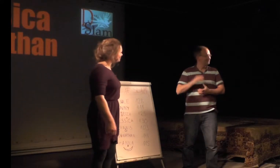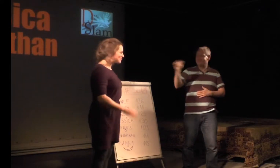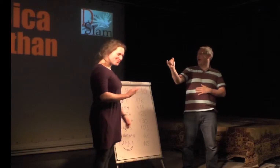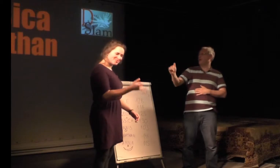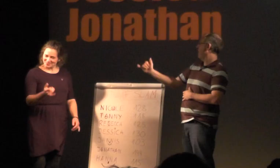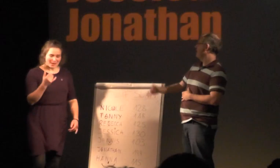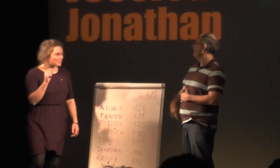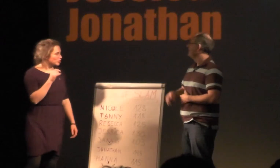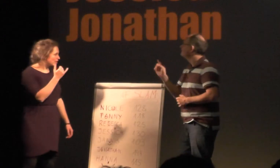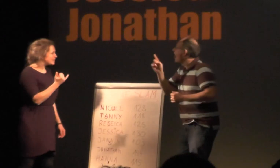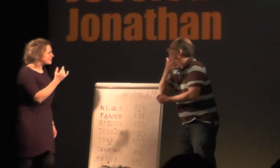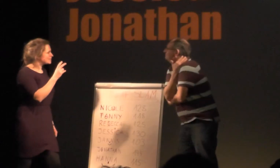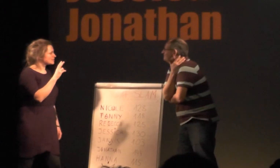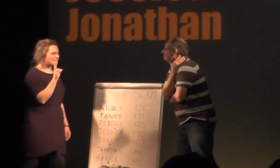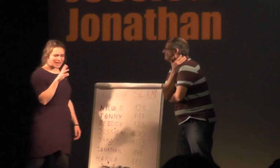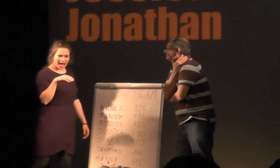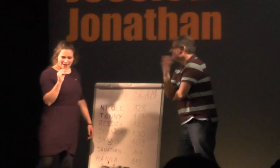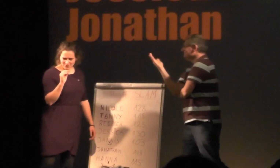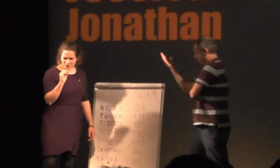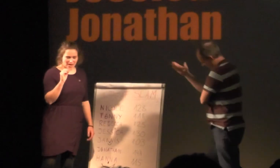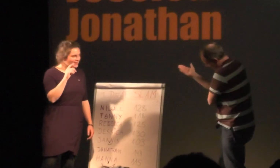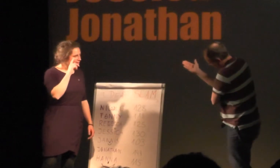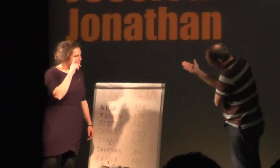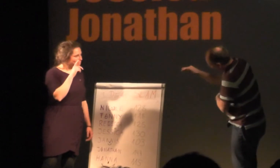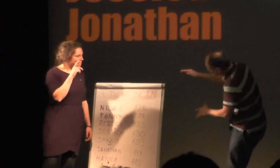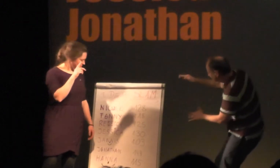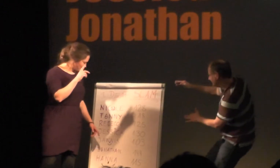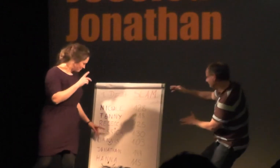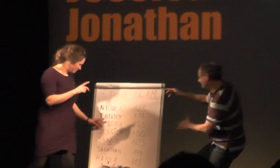Abstimmung, um den Sieger zu küren. Gut, wer fängt an von den beiden?